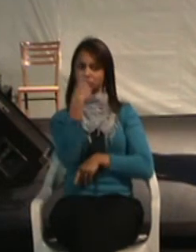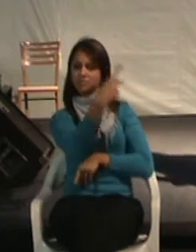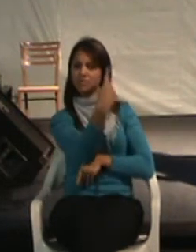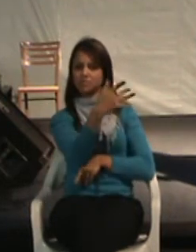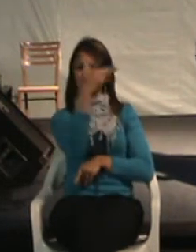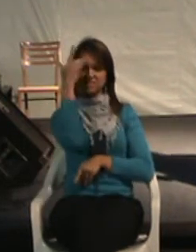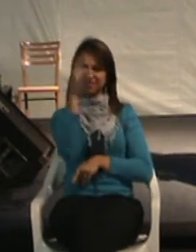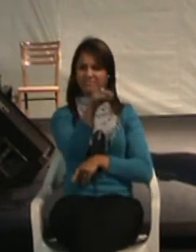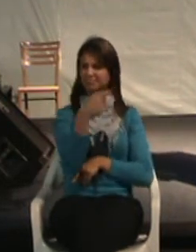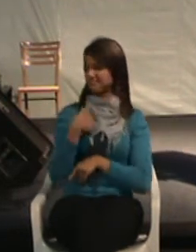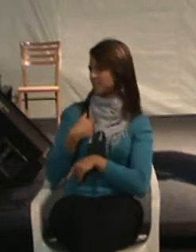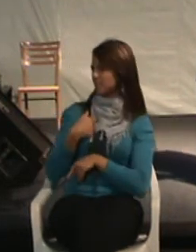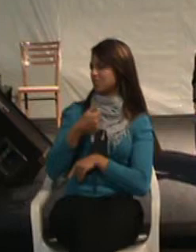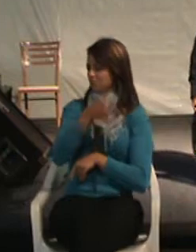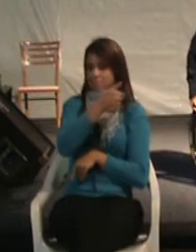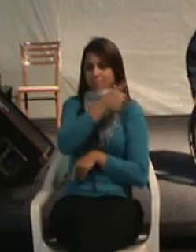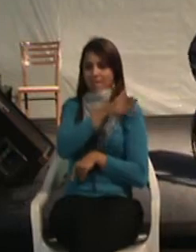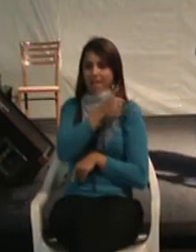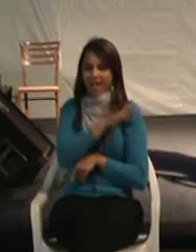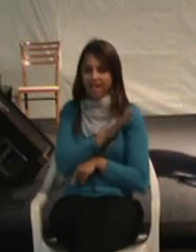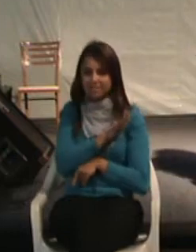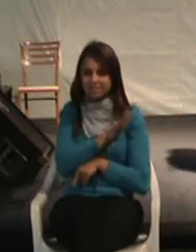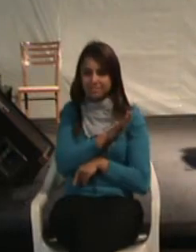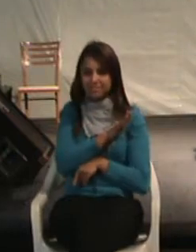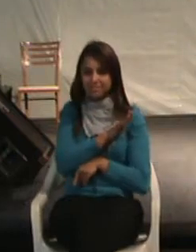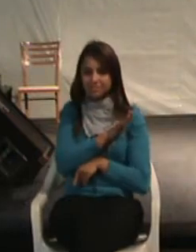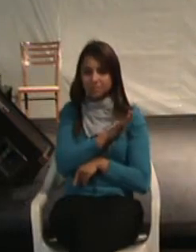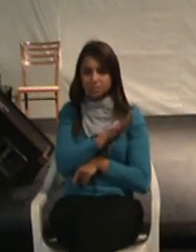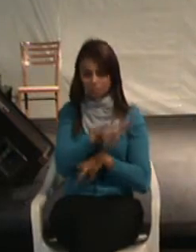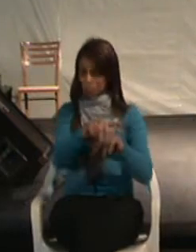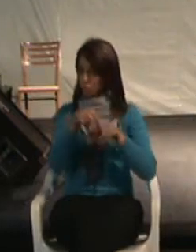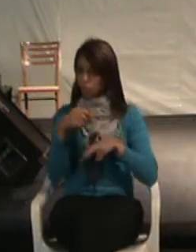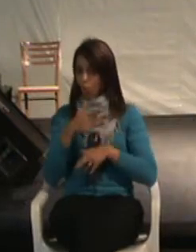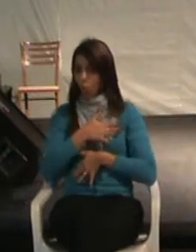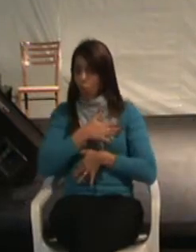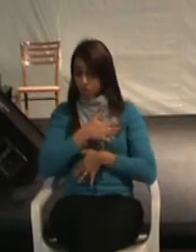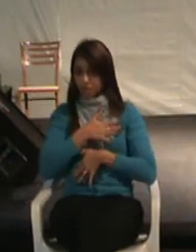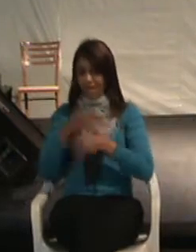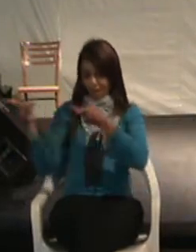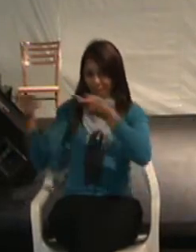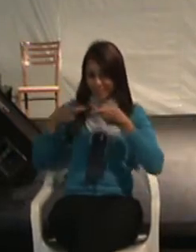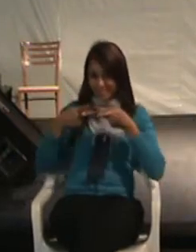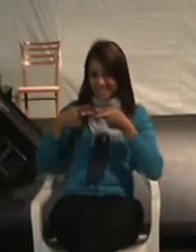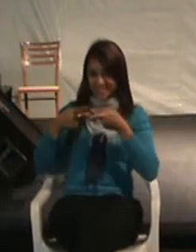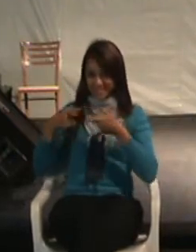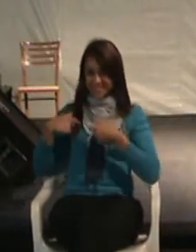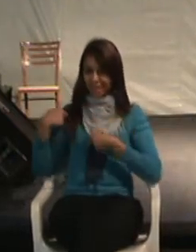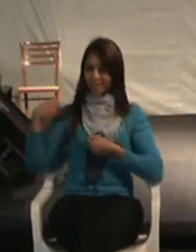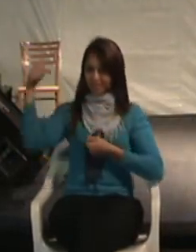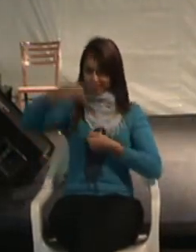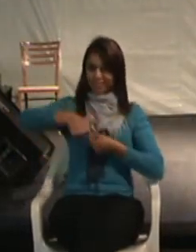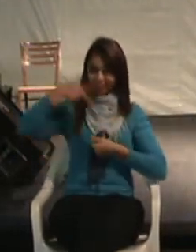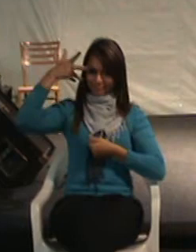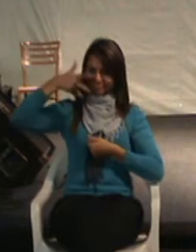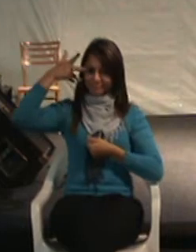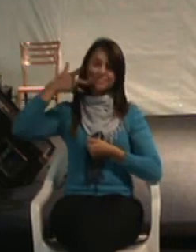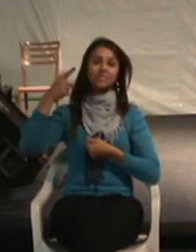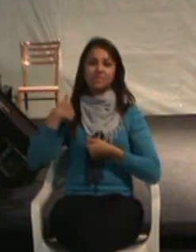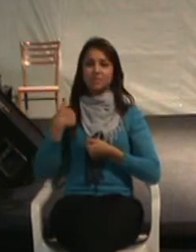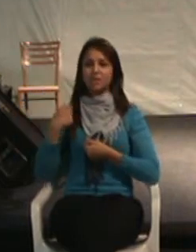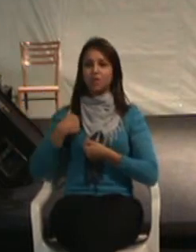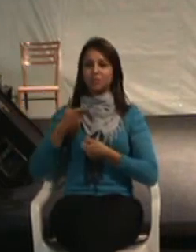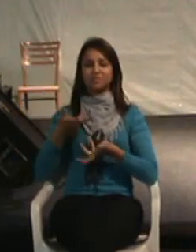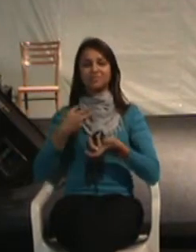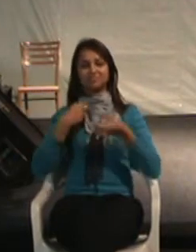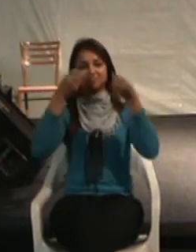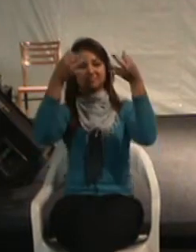Noções preconceituosas. Por isso, eu achei muito legal o convite que eu recebi de vir falar para vocês e chamar a